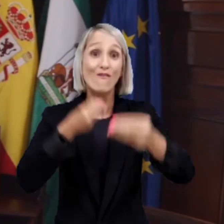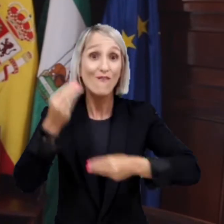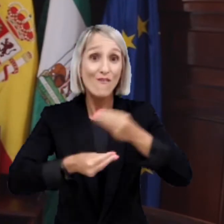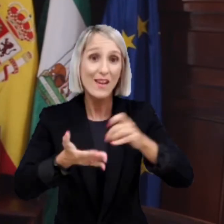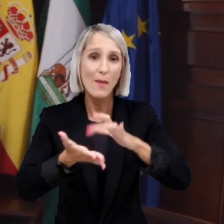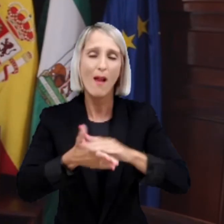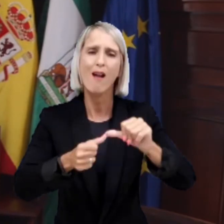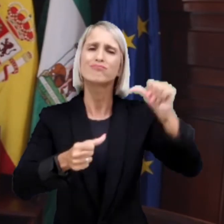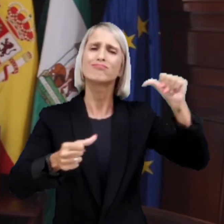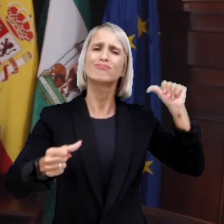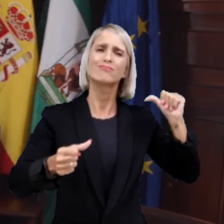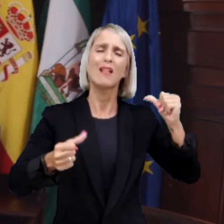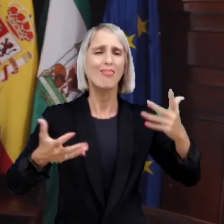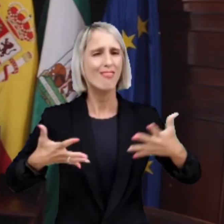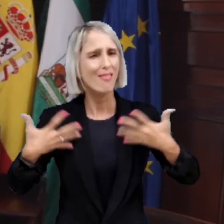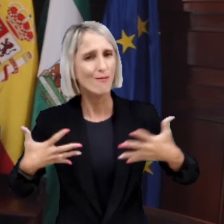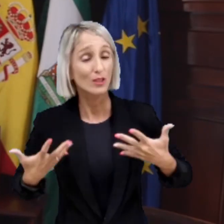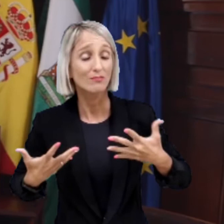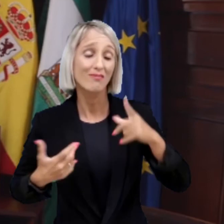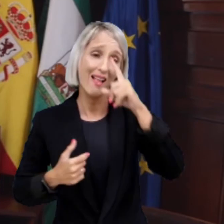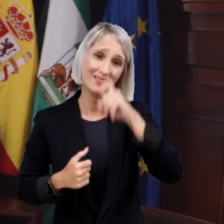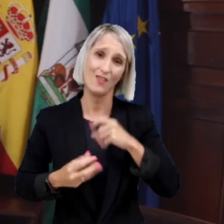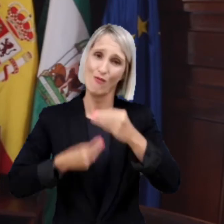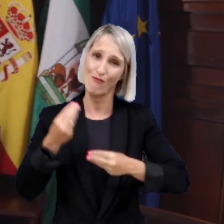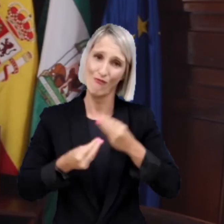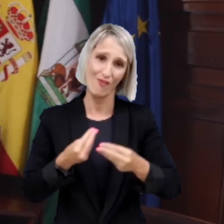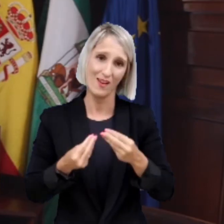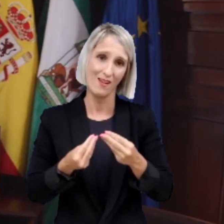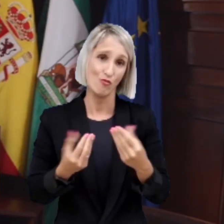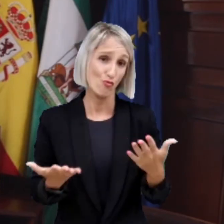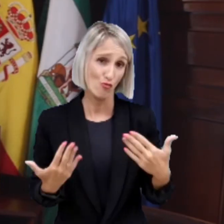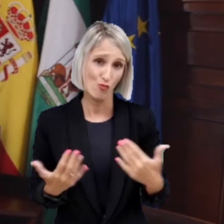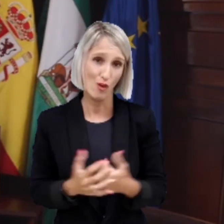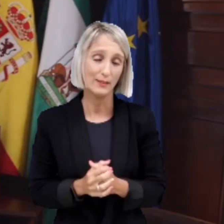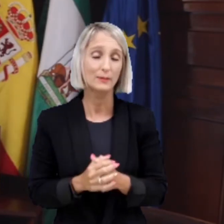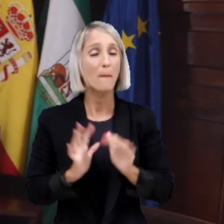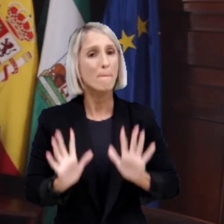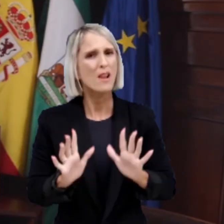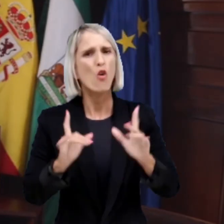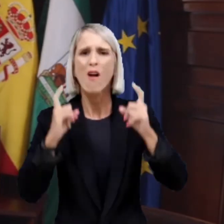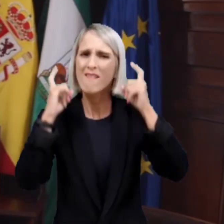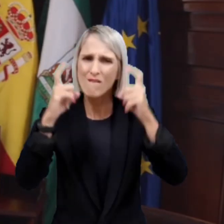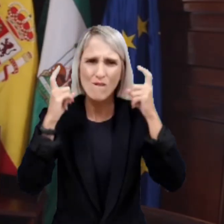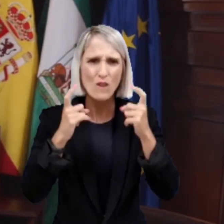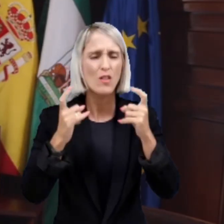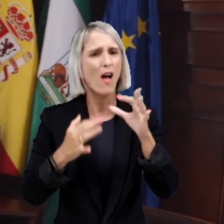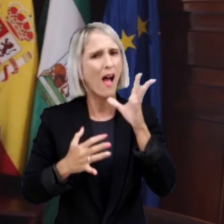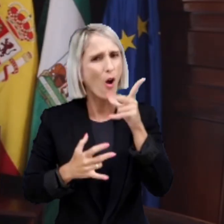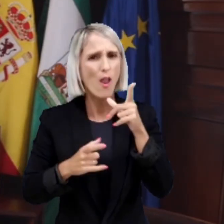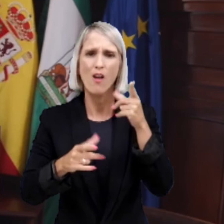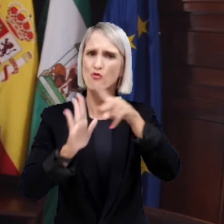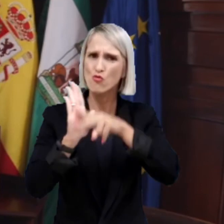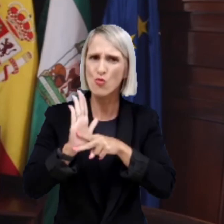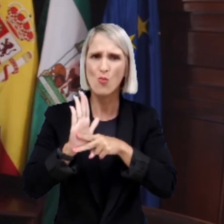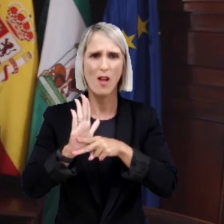los malagueños y malagueñas que han vivido la feria otros años con gran intensidad. Y este año os pedimos, una vez más, no hay feria, es la no feria, que hagamos ese